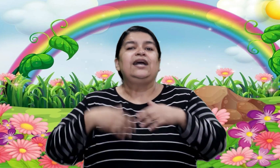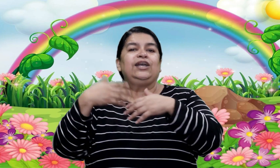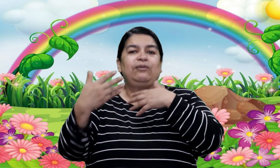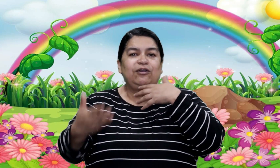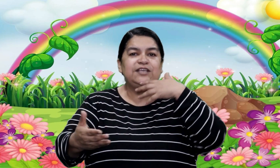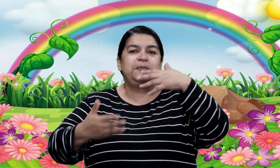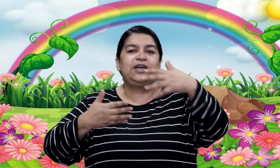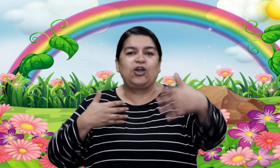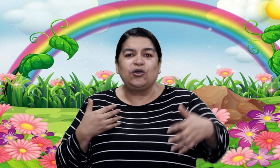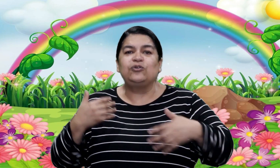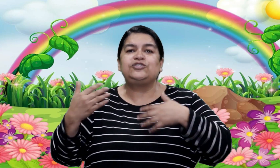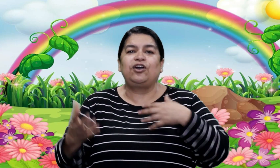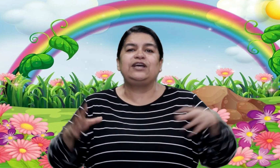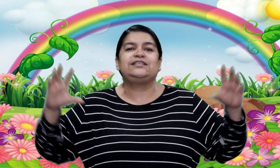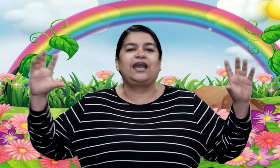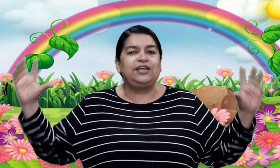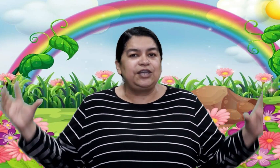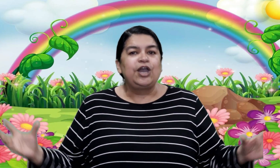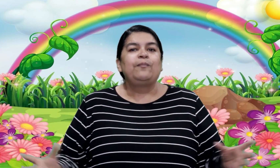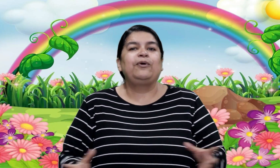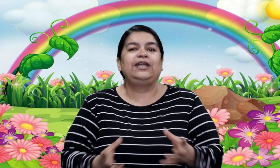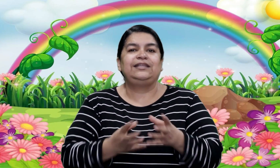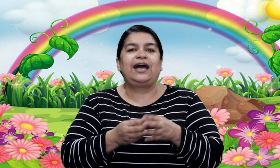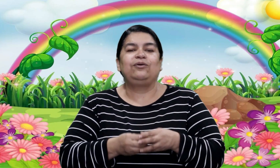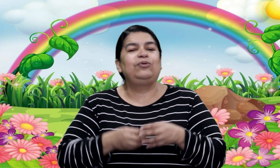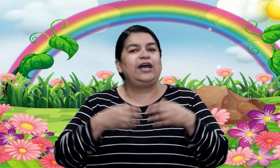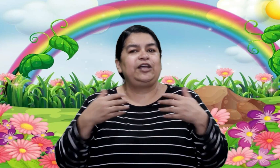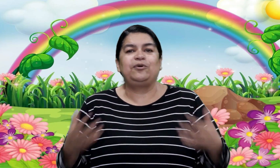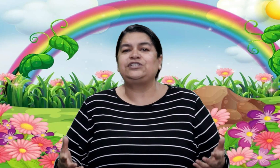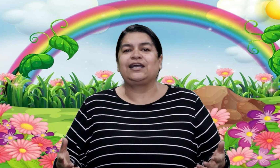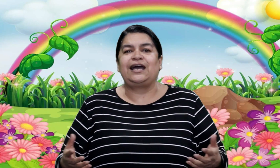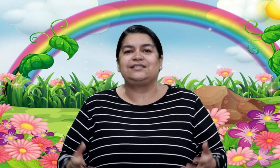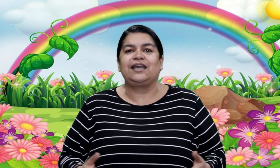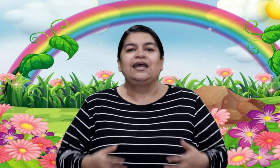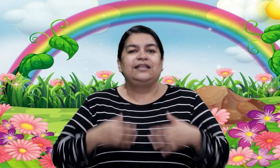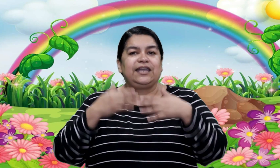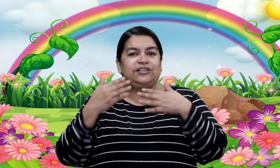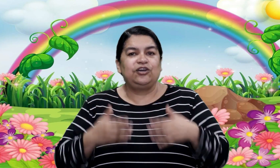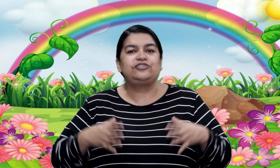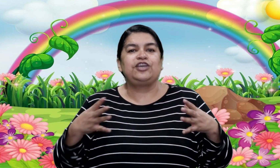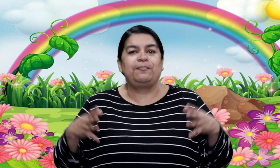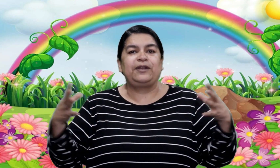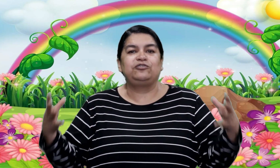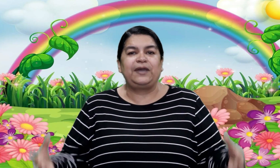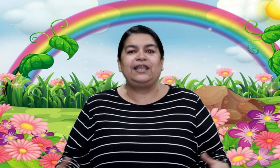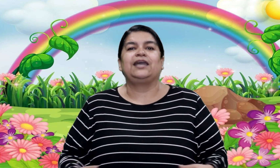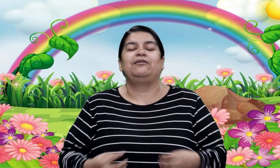y luego les pide conclusiones Y ahí puede dar una hermosa clase De que Dios siempre nos ve, de que